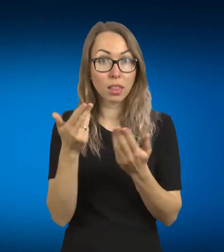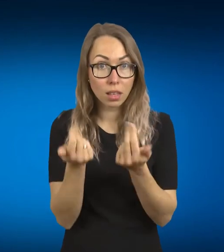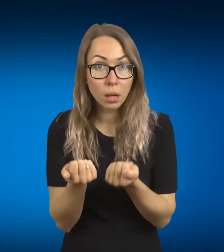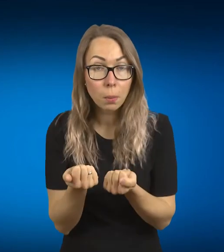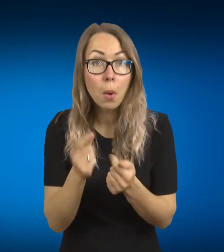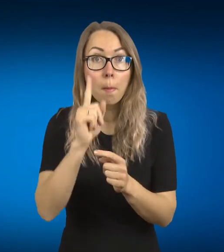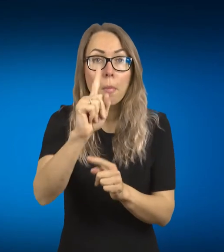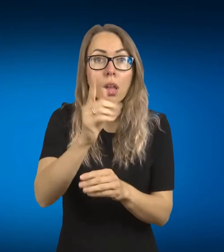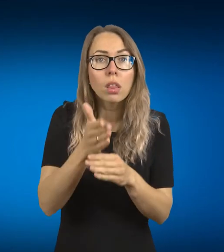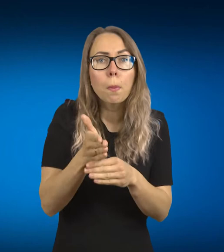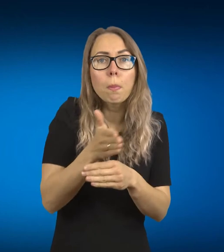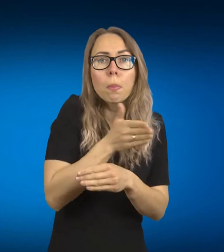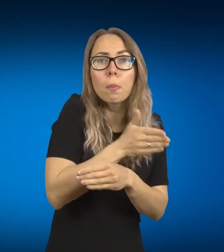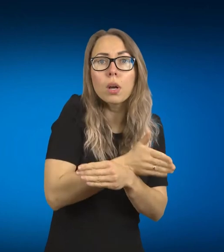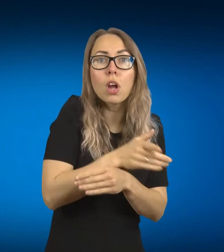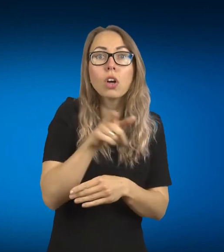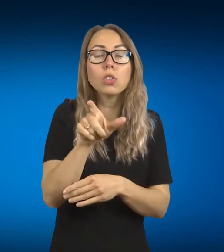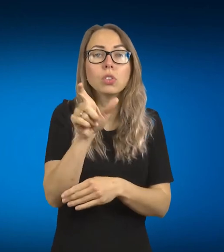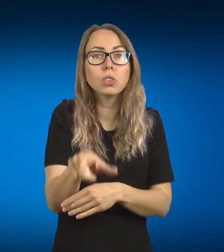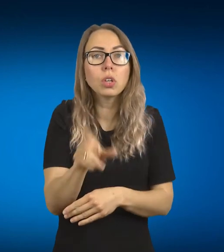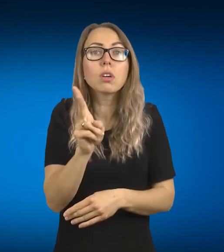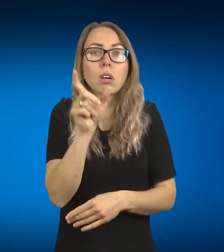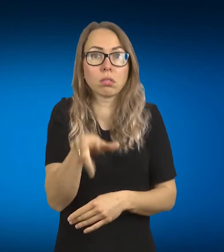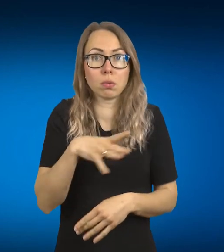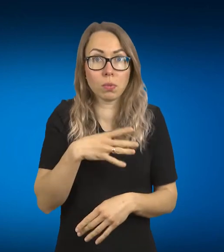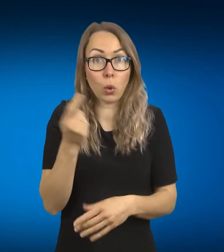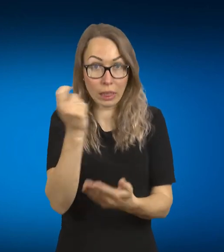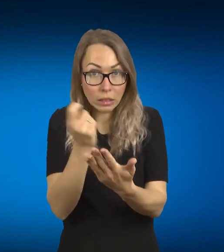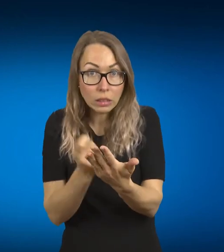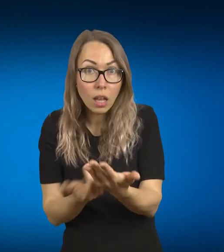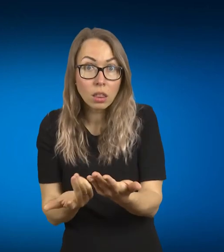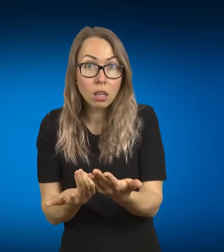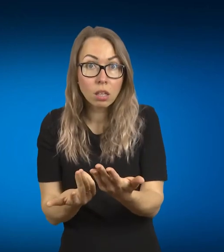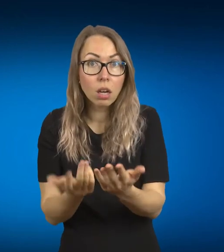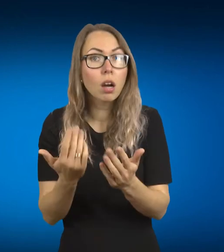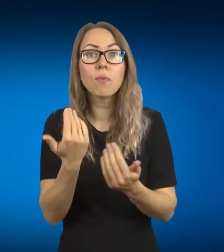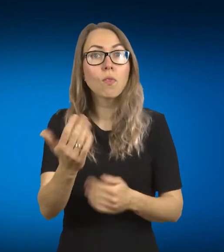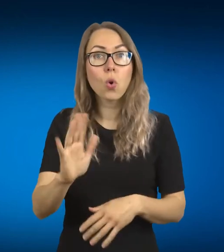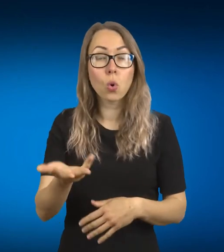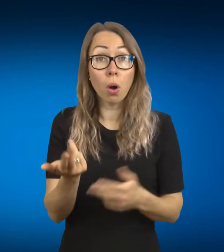bet iki to tu buvai dizainere, tu kūri jų savo... Taip, aš ir